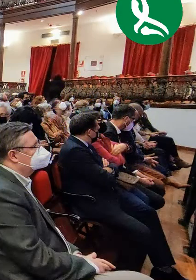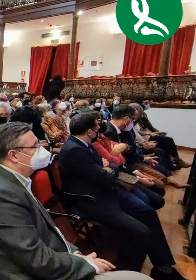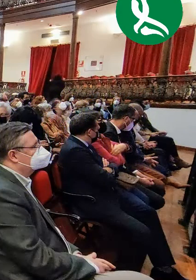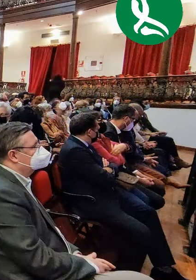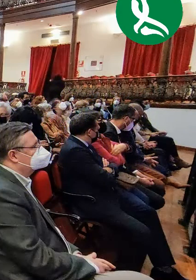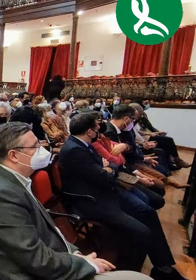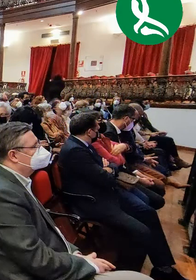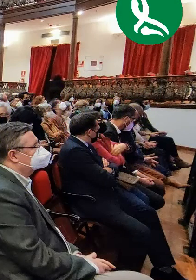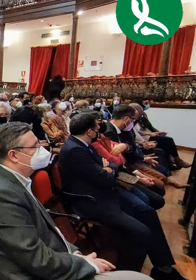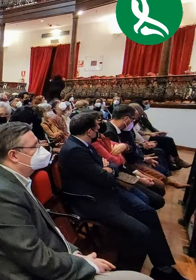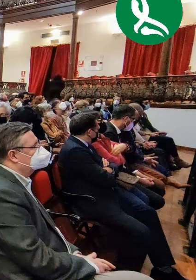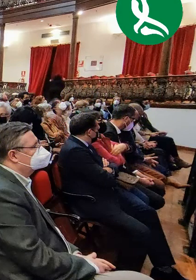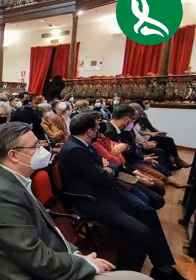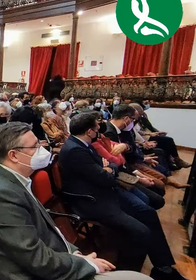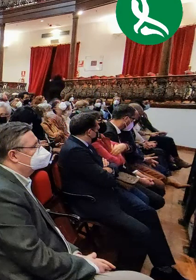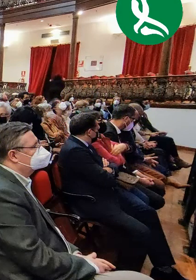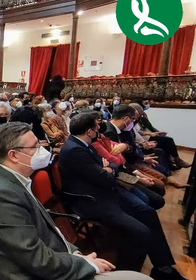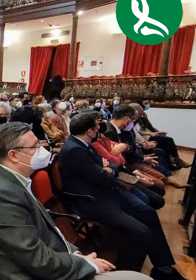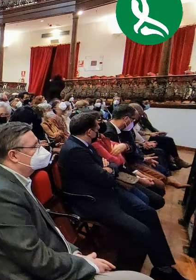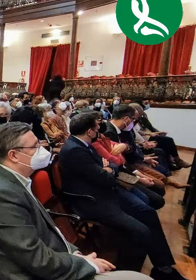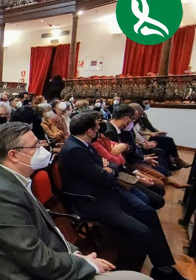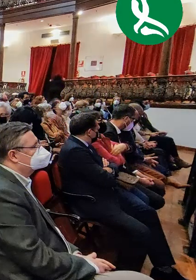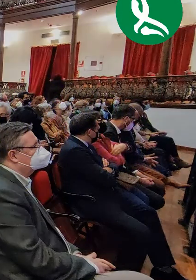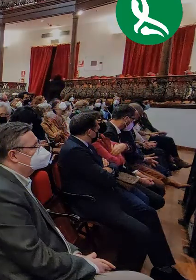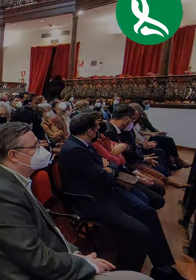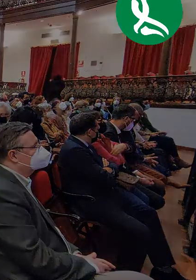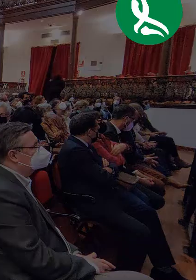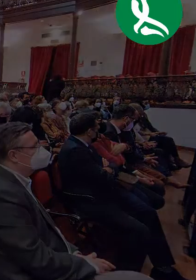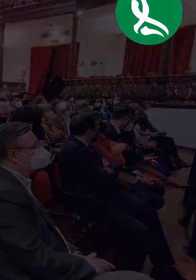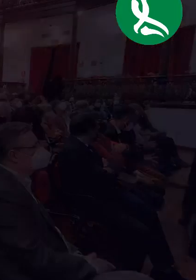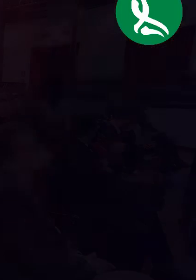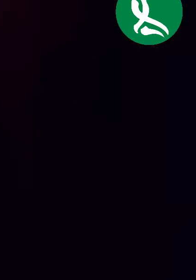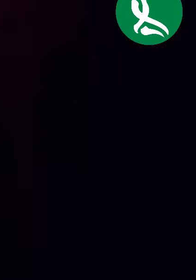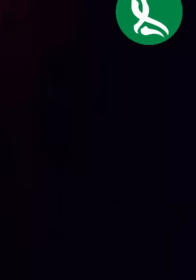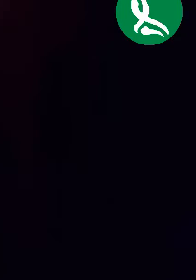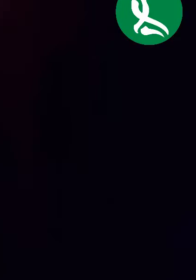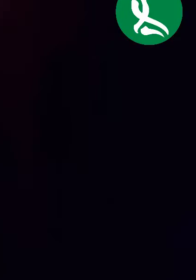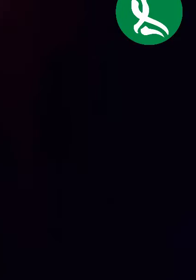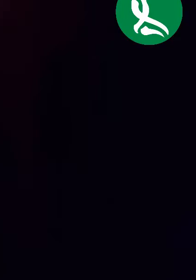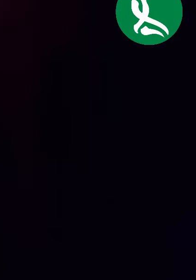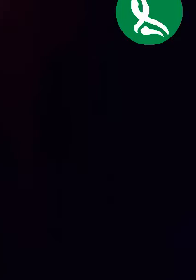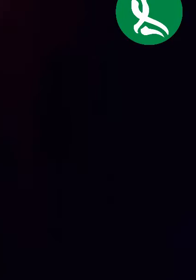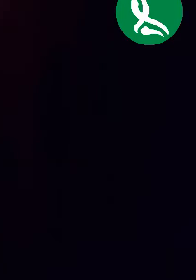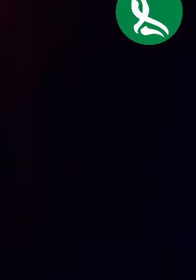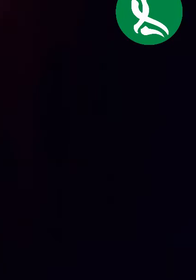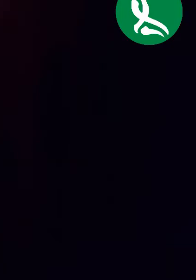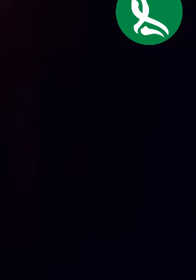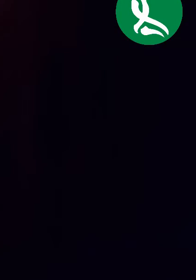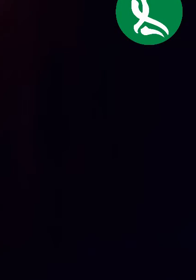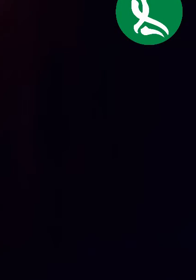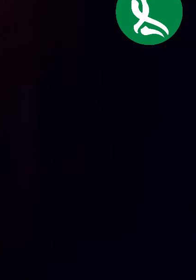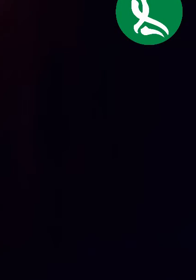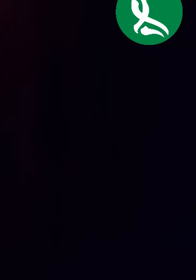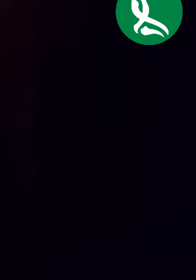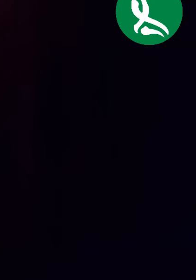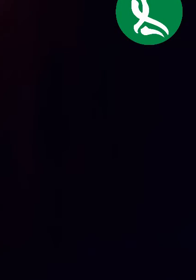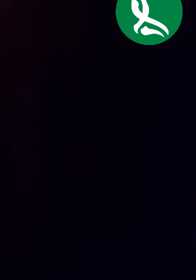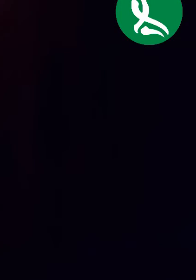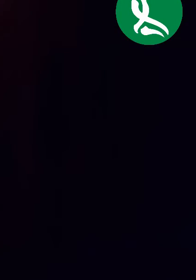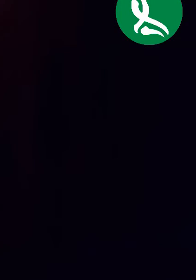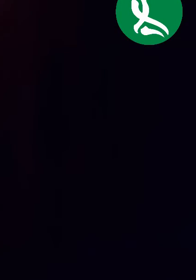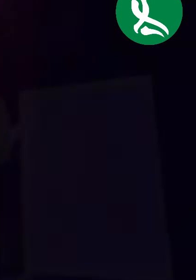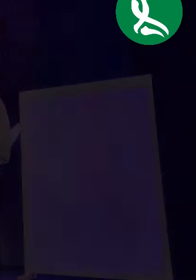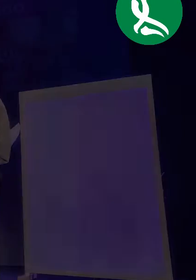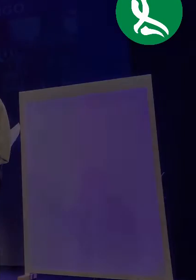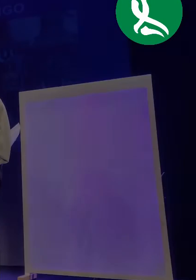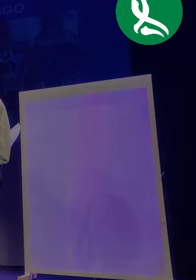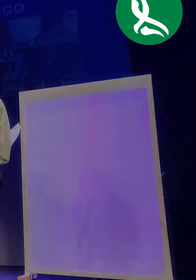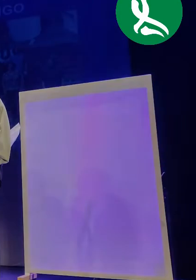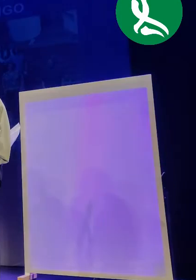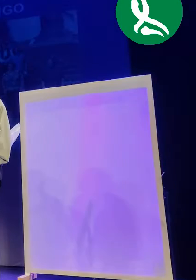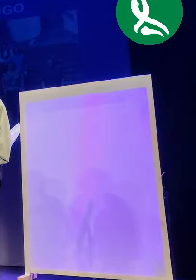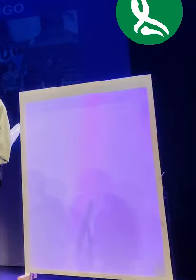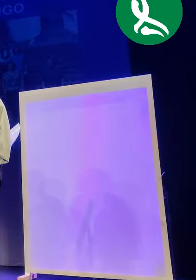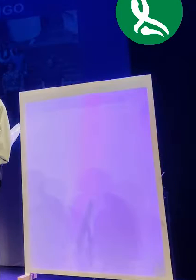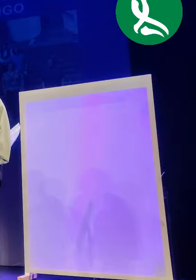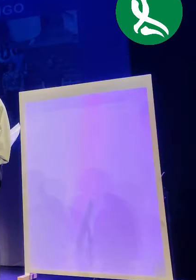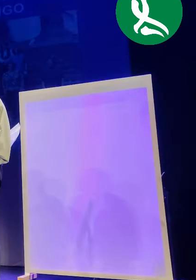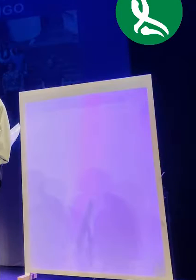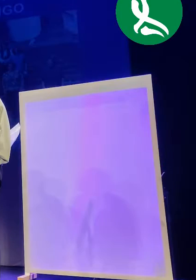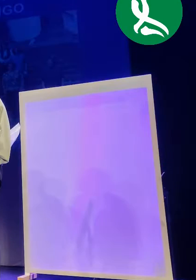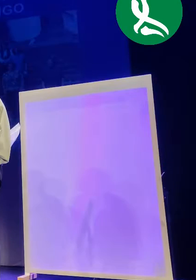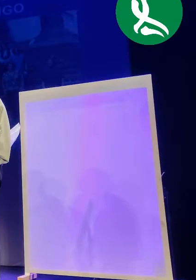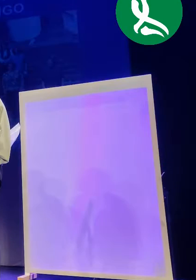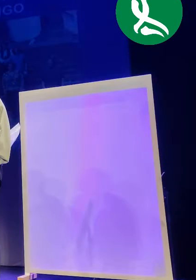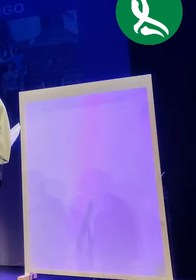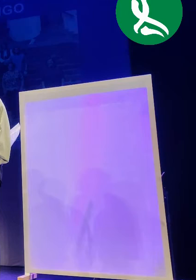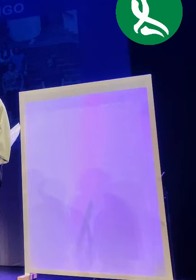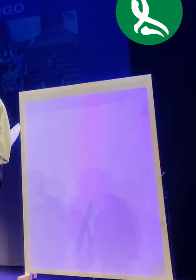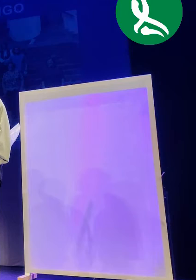También quería dar las gracias en nombre de todas a las distintas empresas entidades particulares a las